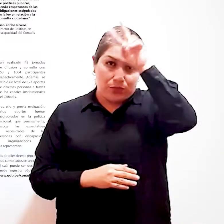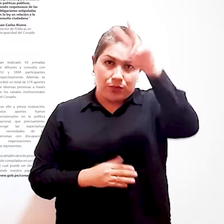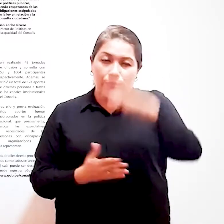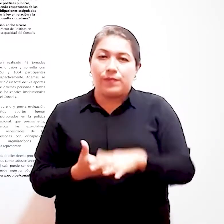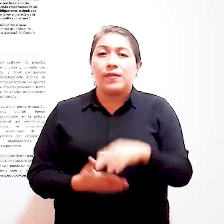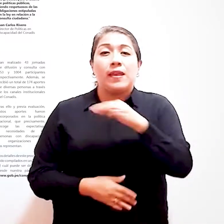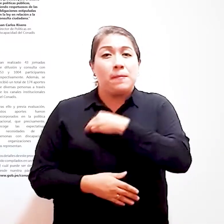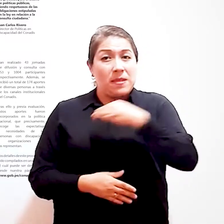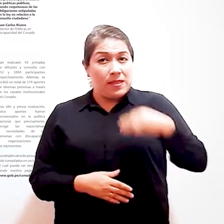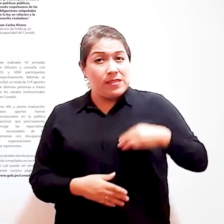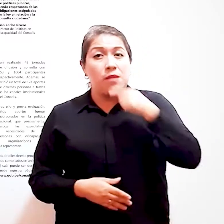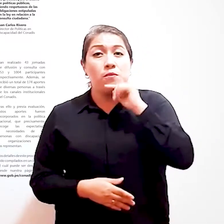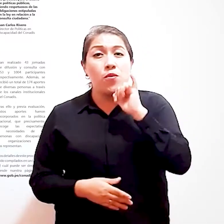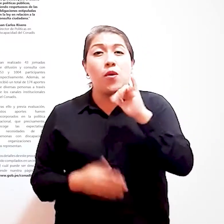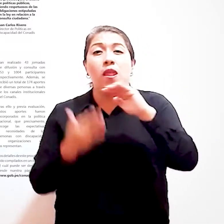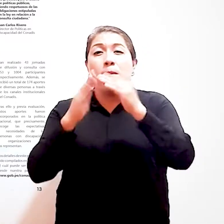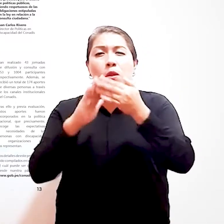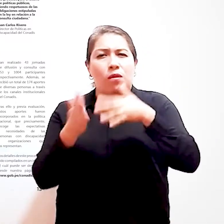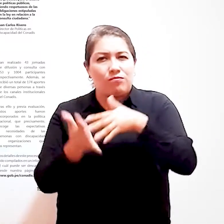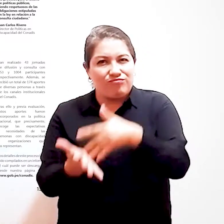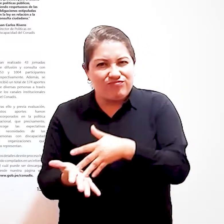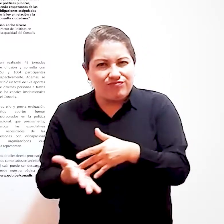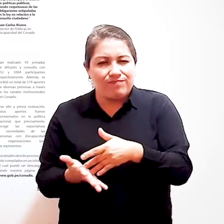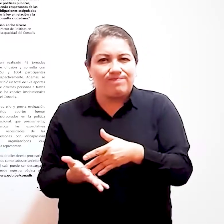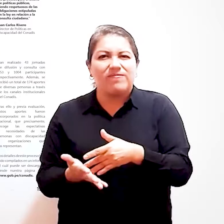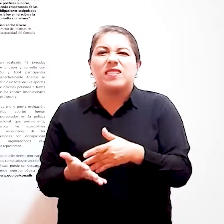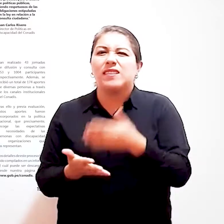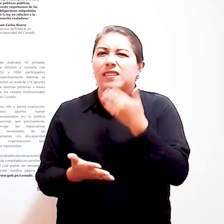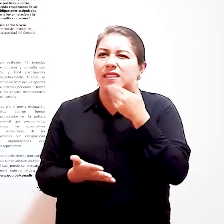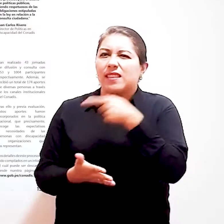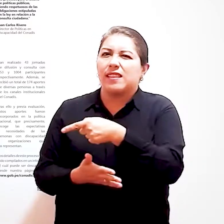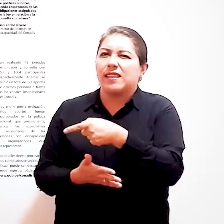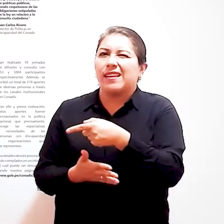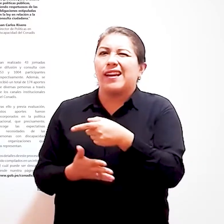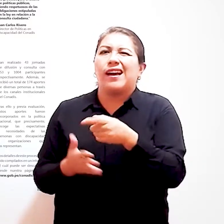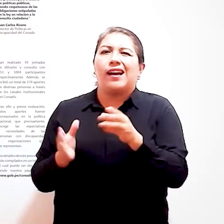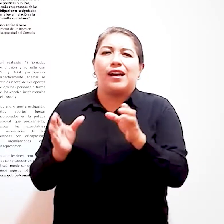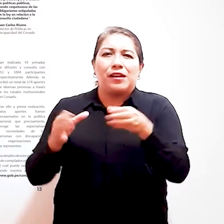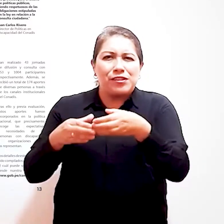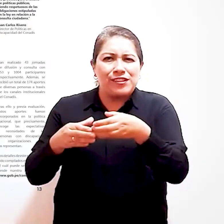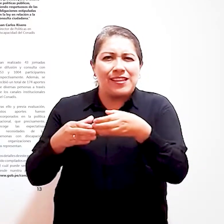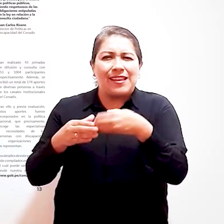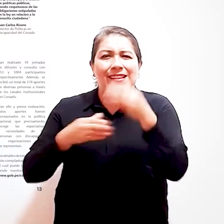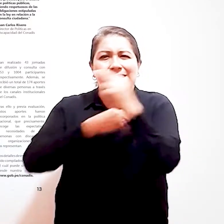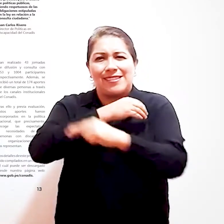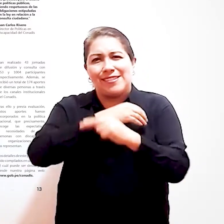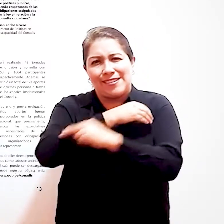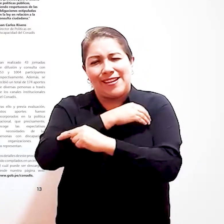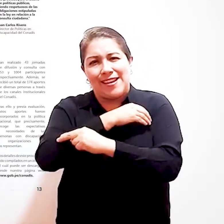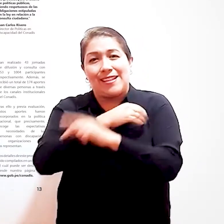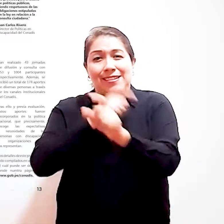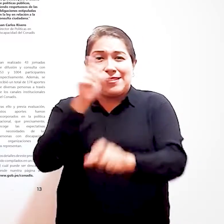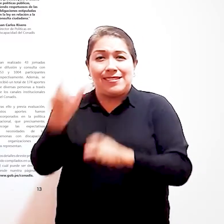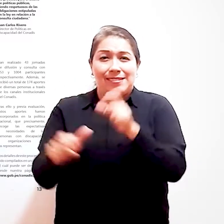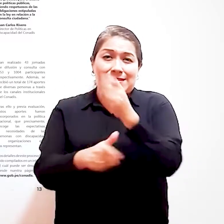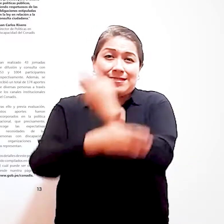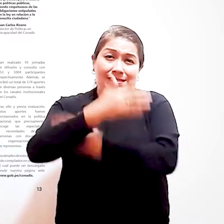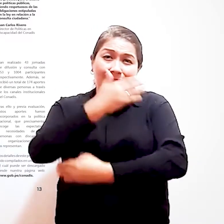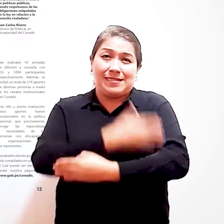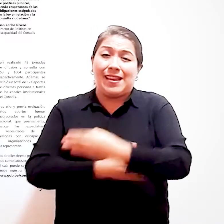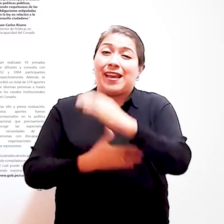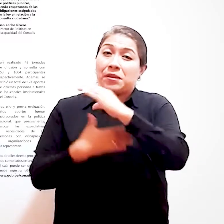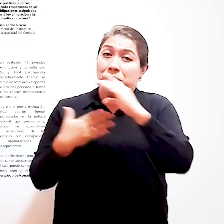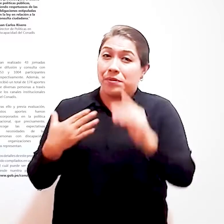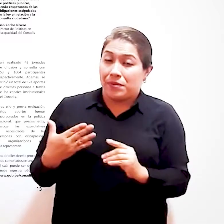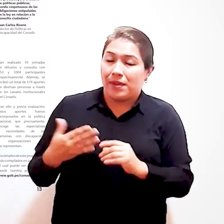país El Ministerio de la Mujer y Poblaciones Vulnerables a través del Consejo Nacional para la Integración de la Persona con